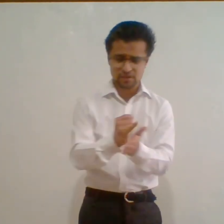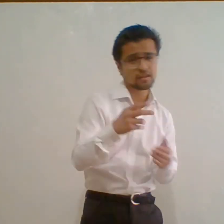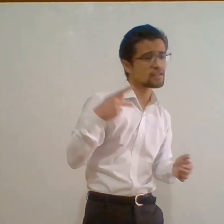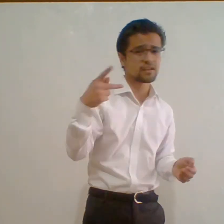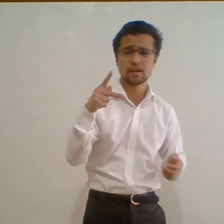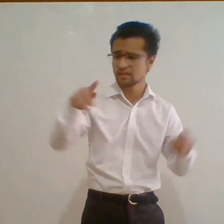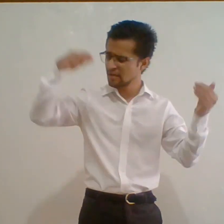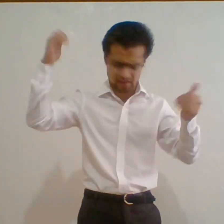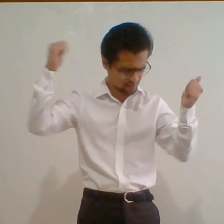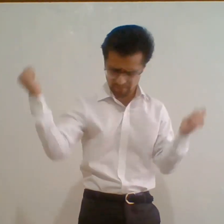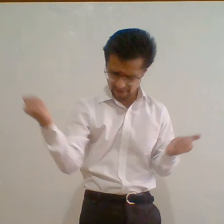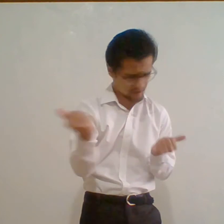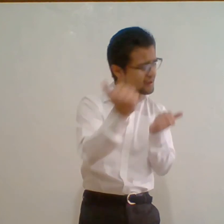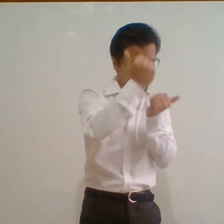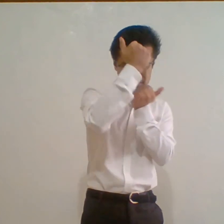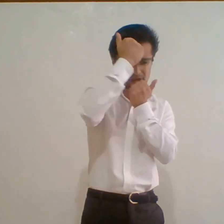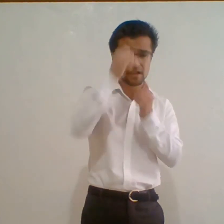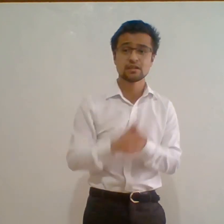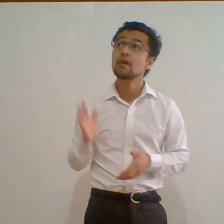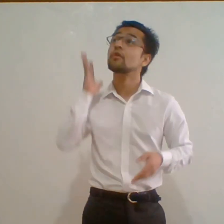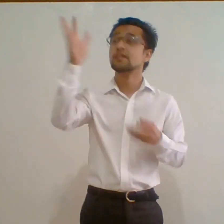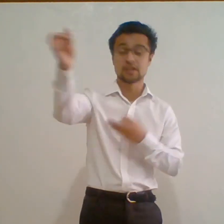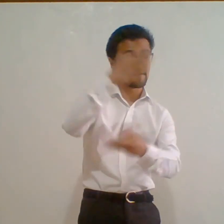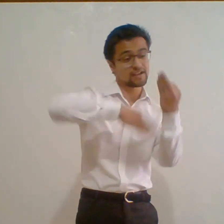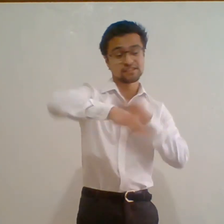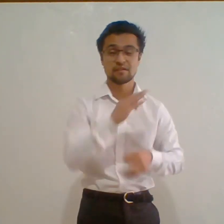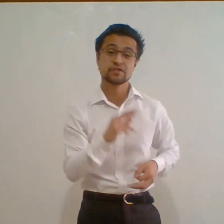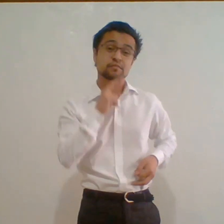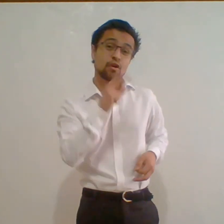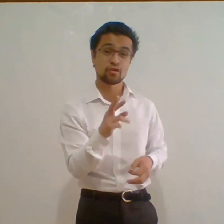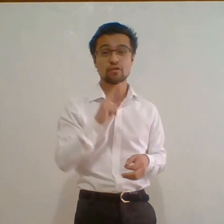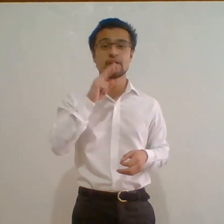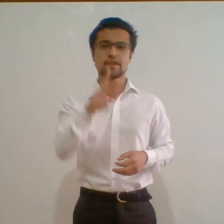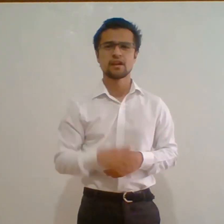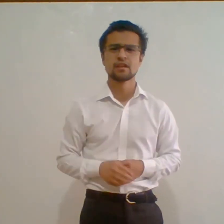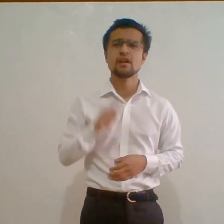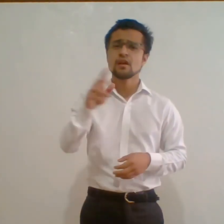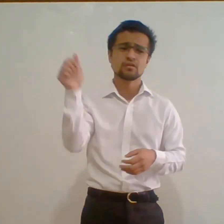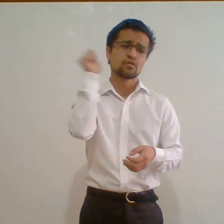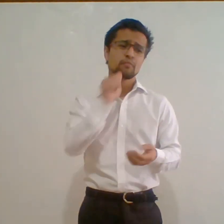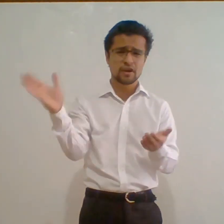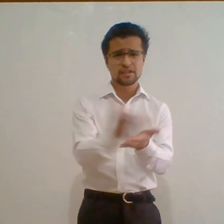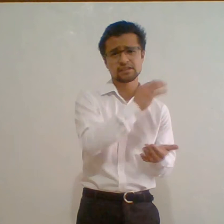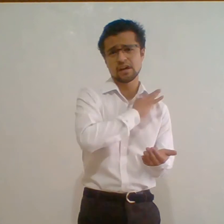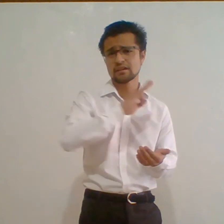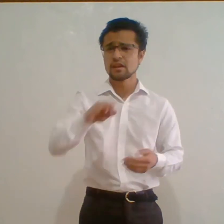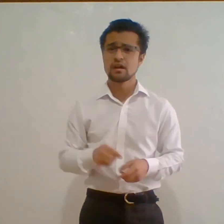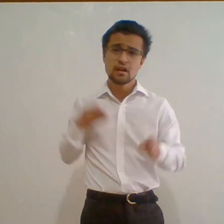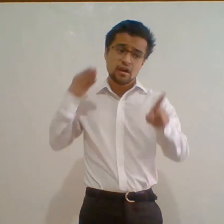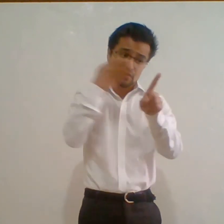detienen Que no miran atrás porque saben que siempre es mejor lo que viene Solo puedes ganar, no se